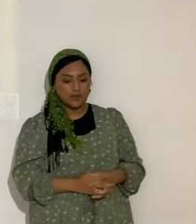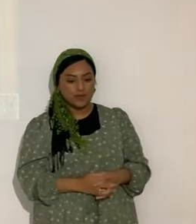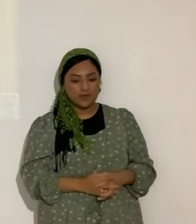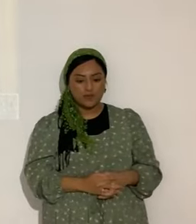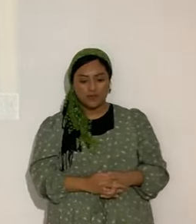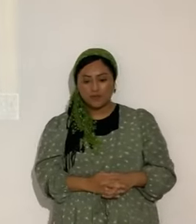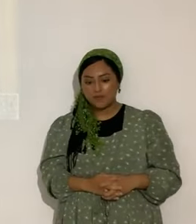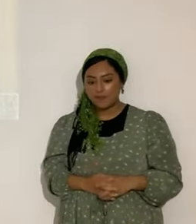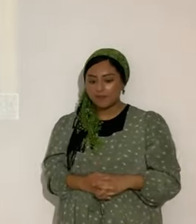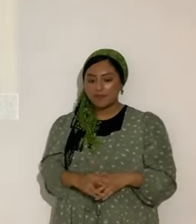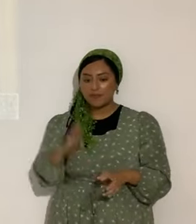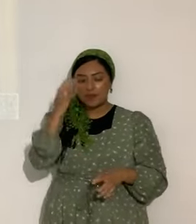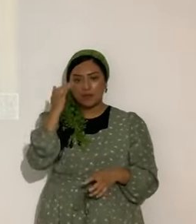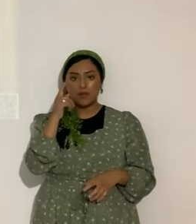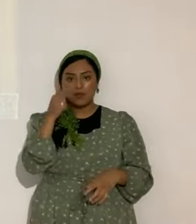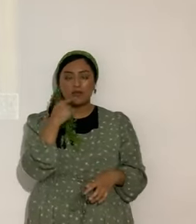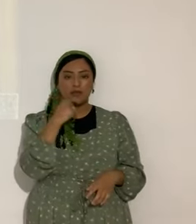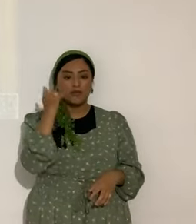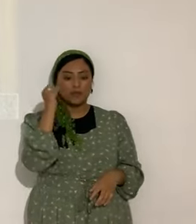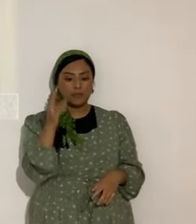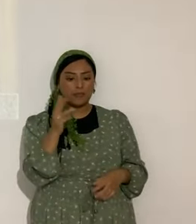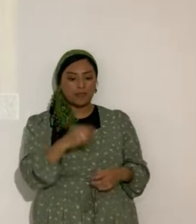Por eso dice Yashua. El espíritu. El Raha Kodes.